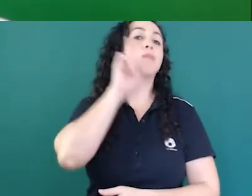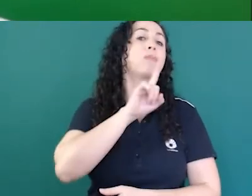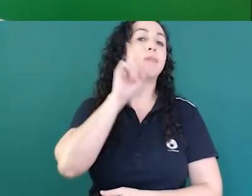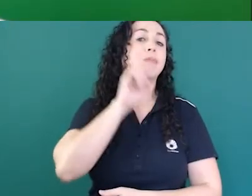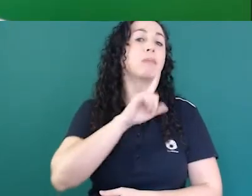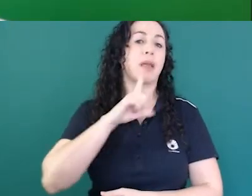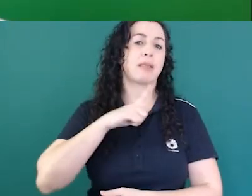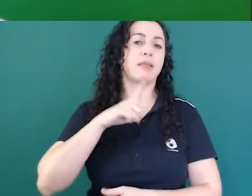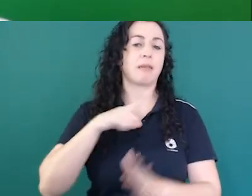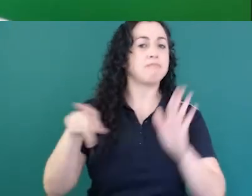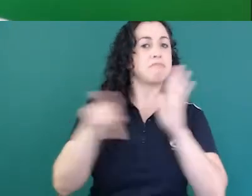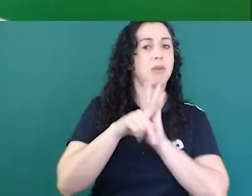é diferente